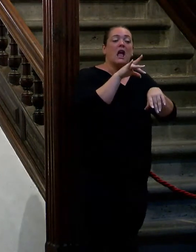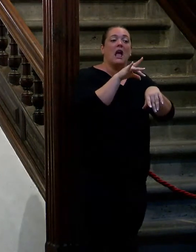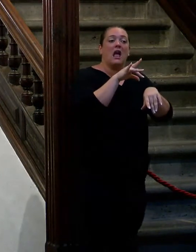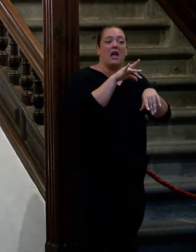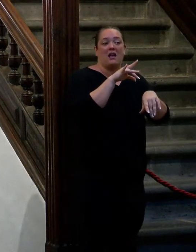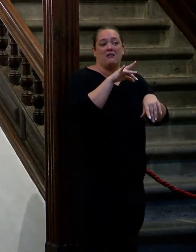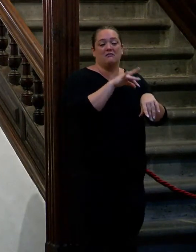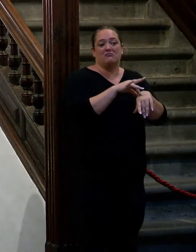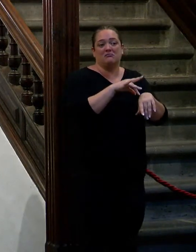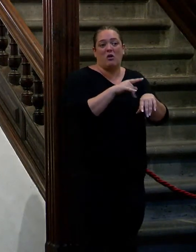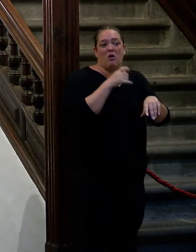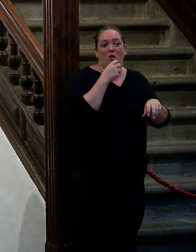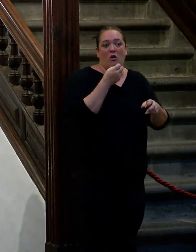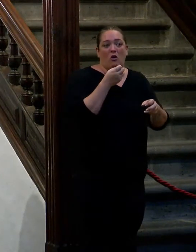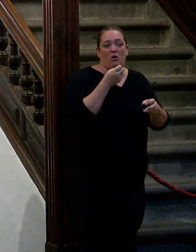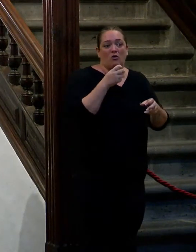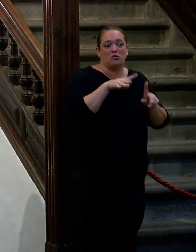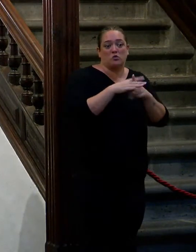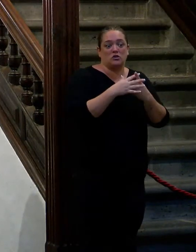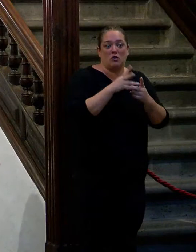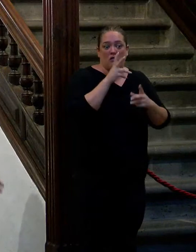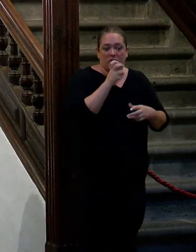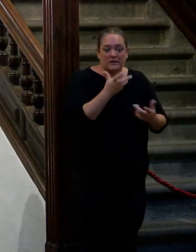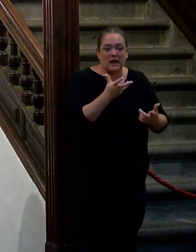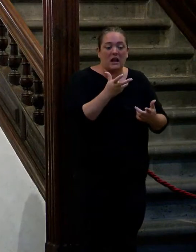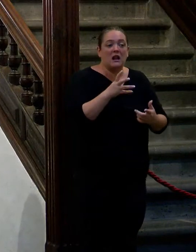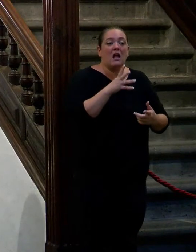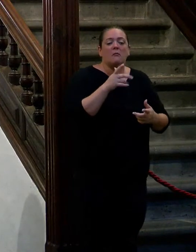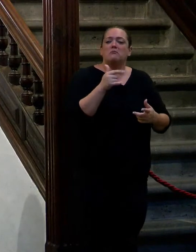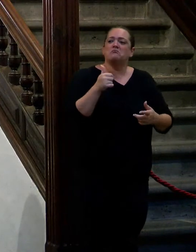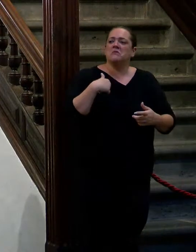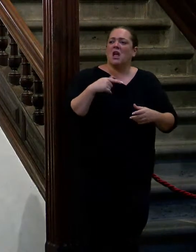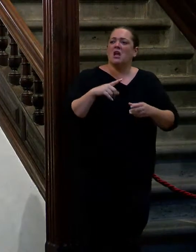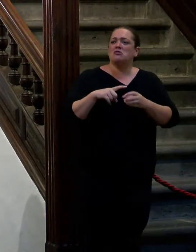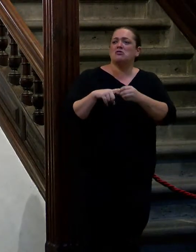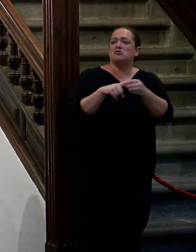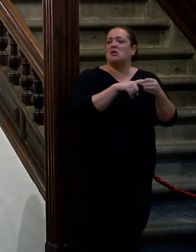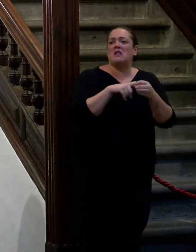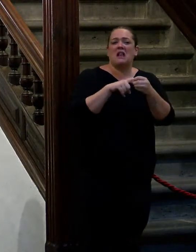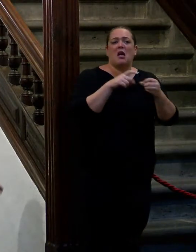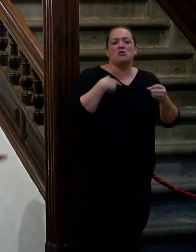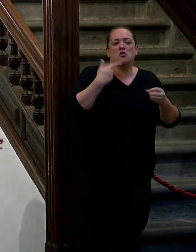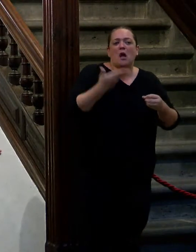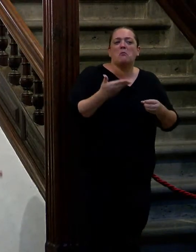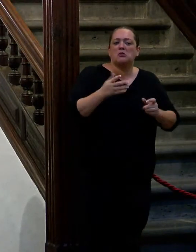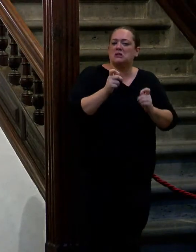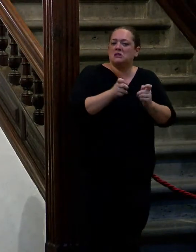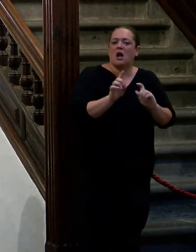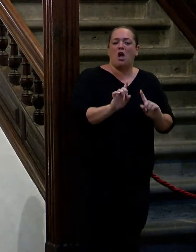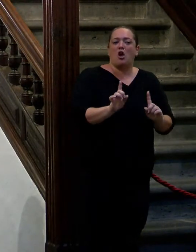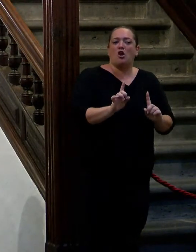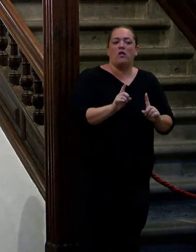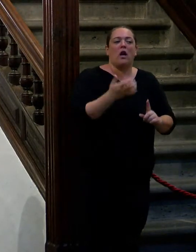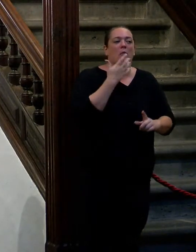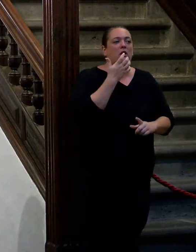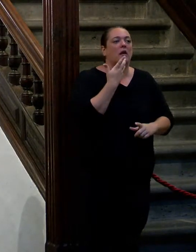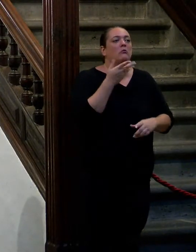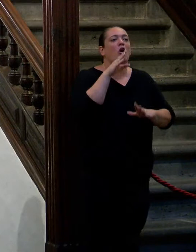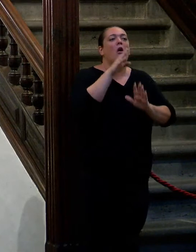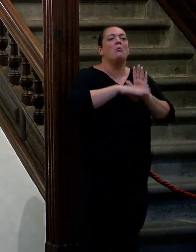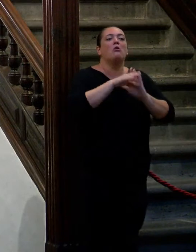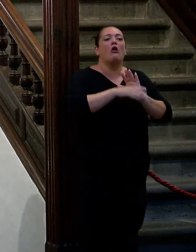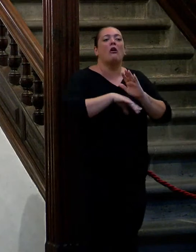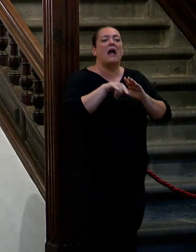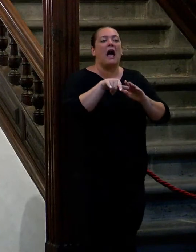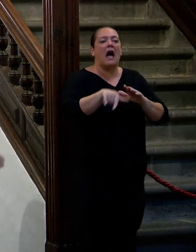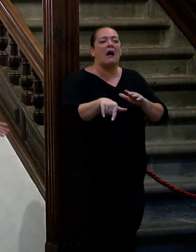porque yo creo que en este país somos solidarios pero yo no le doy nunca a ese tipo de cosas de importancia mira por ejemplo cuando haces programas de estos que van